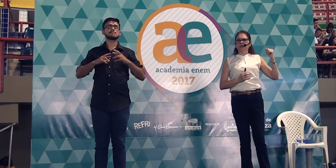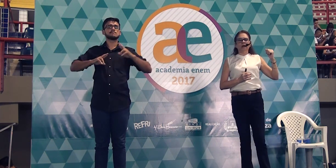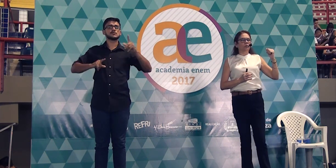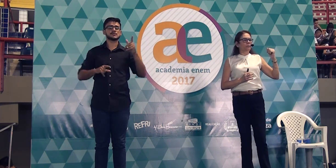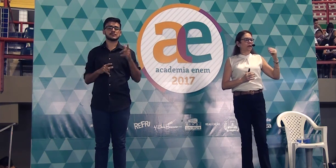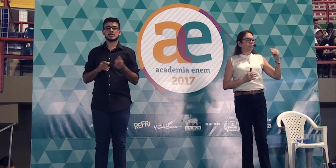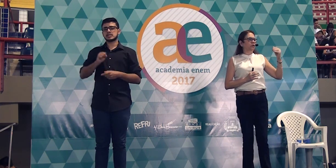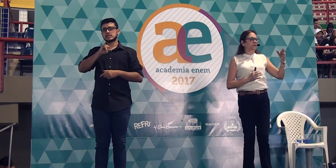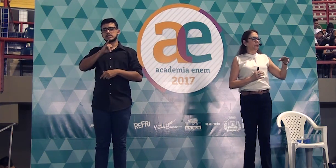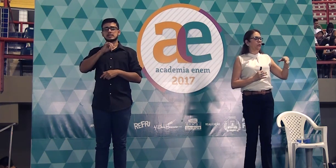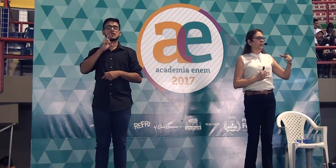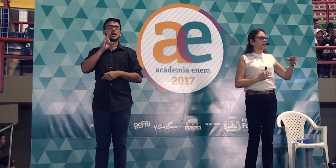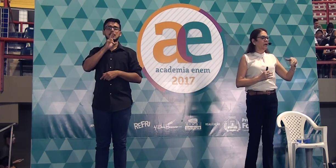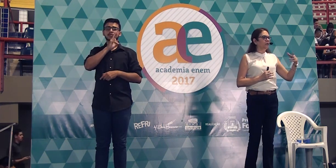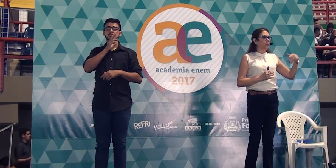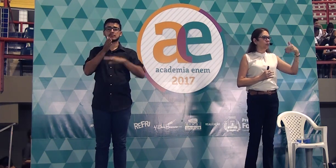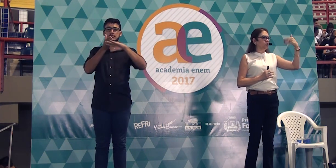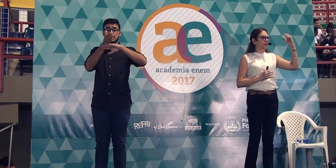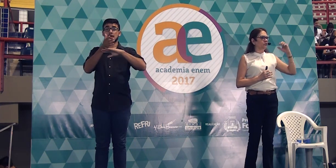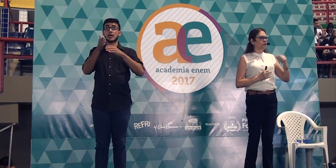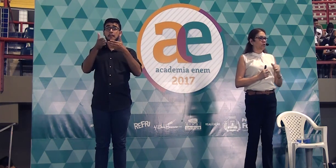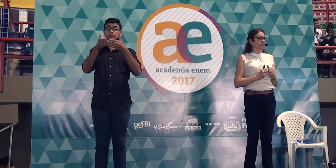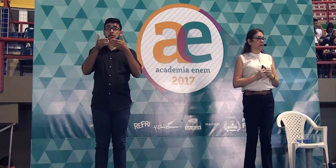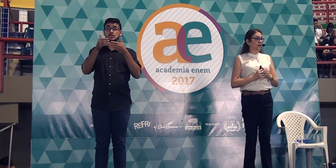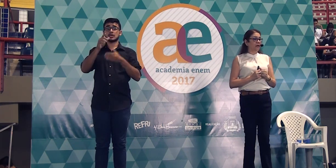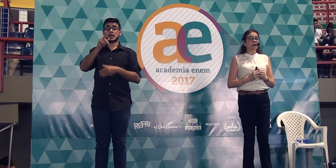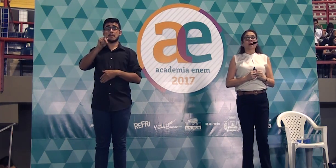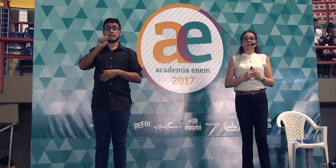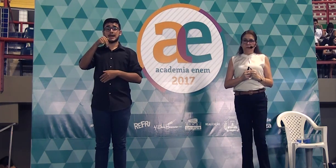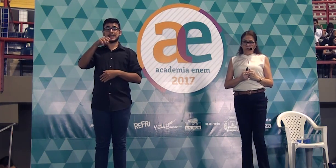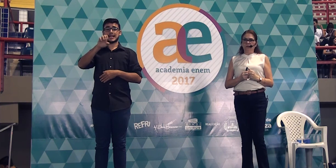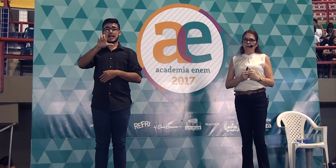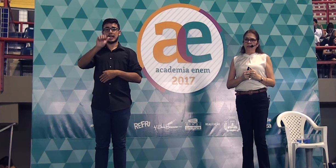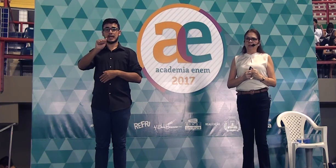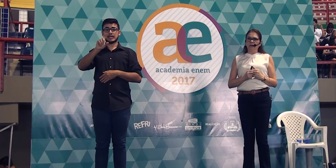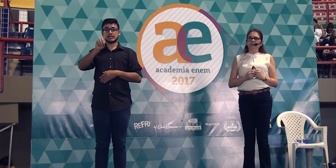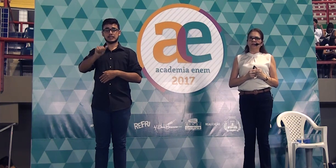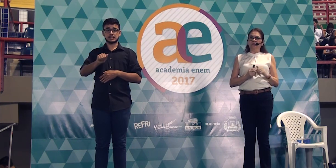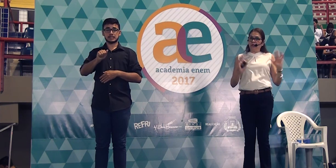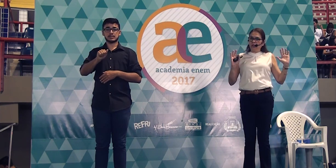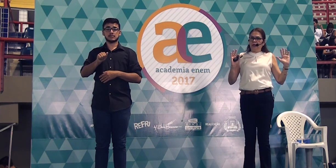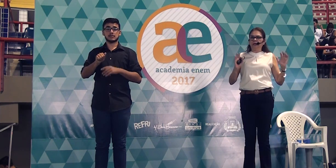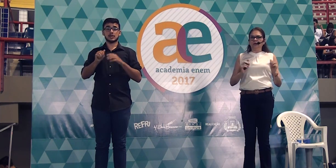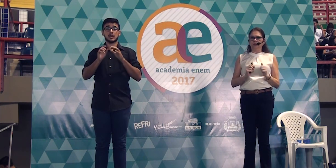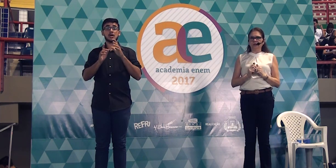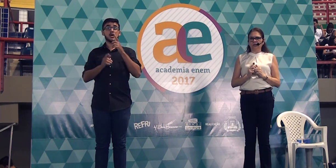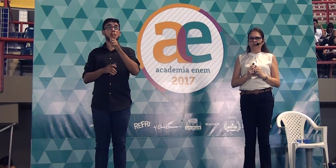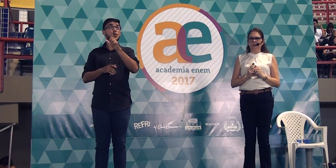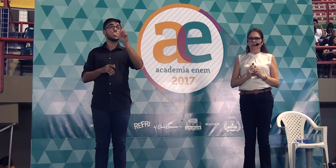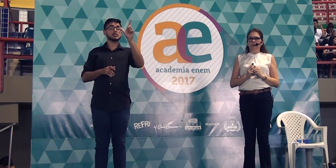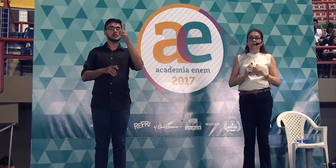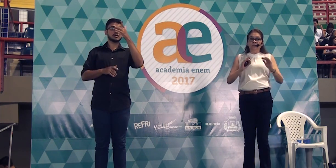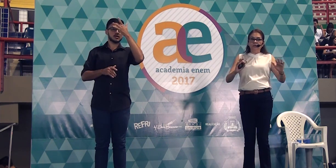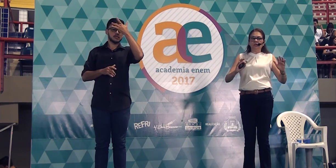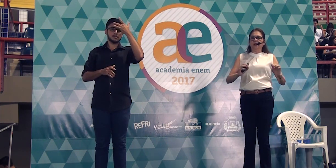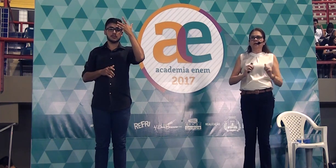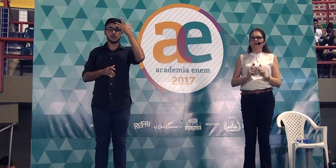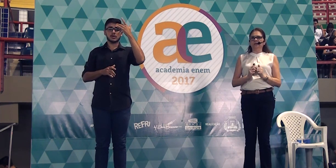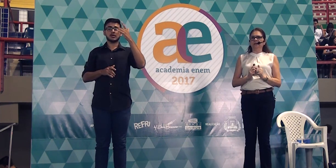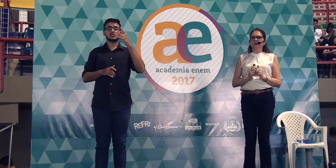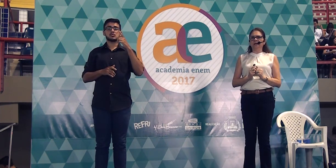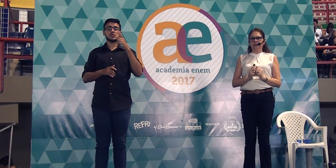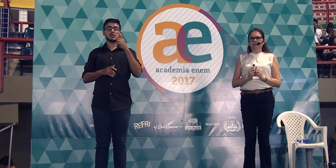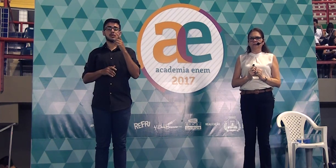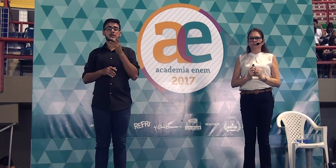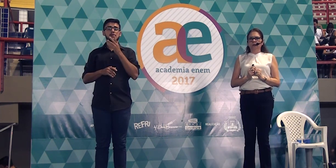restaurante tal e pede por exemplo uma panelada ou uma buchada fora do Ceará, as pessoas vão entender que você via de regra é nordestino e via de